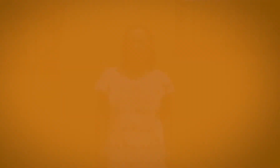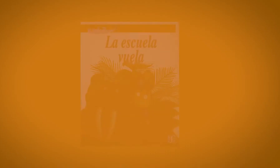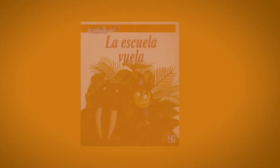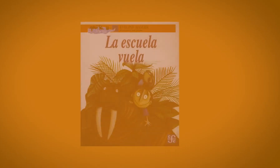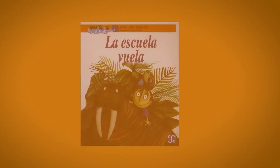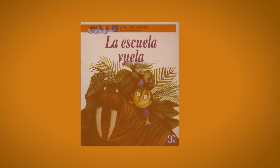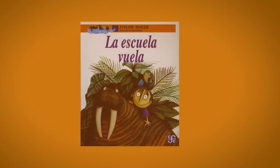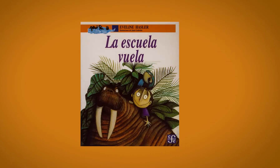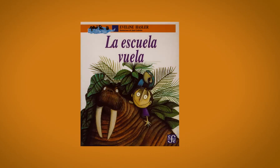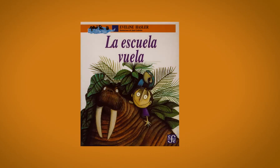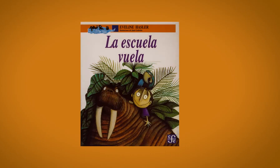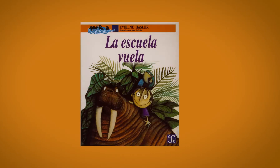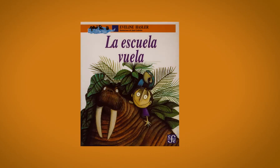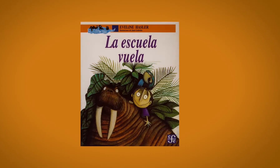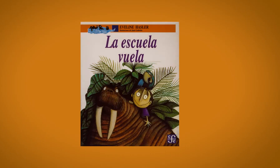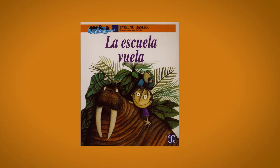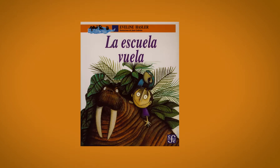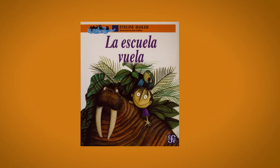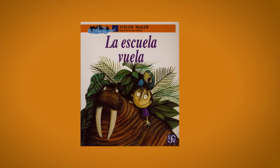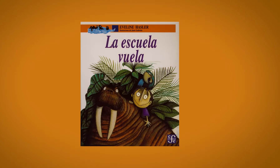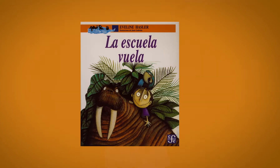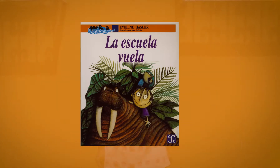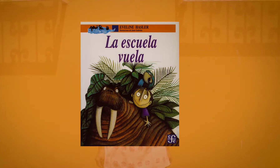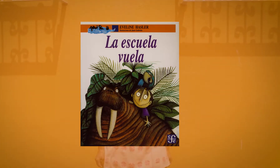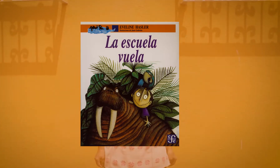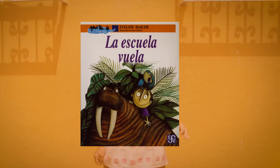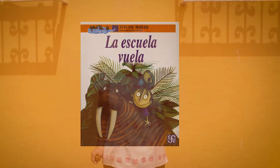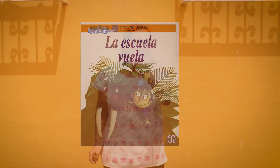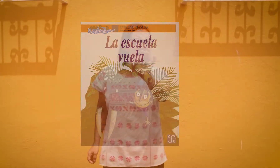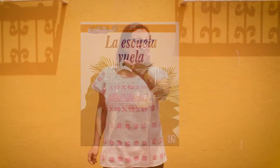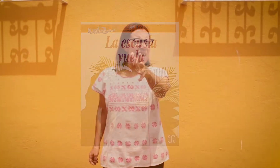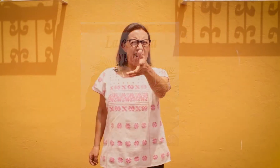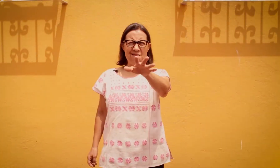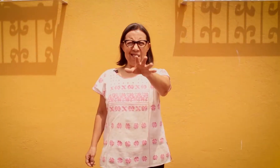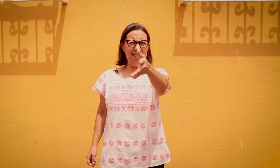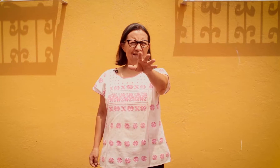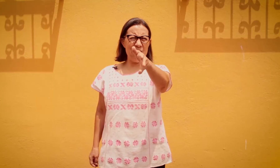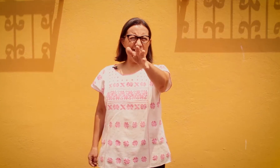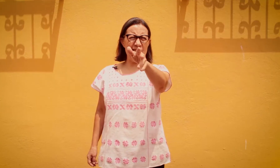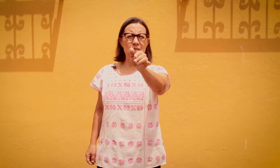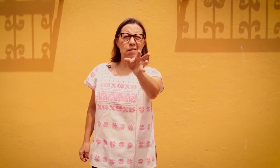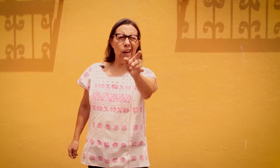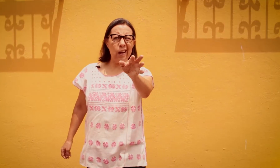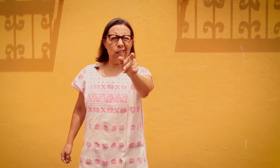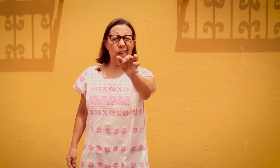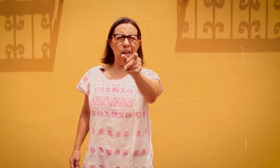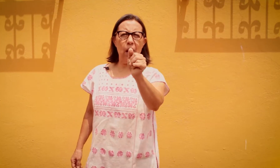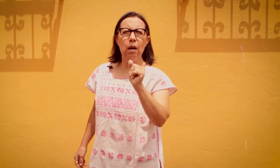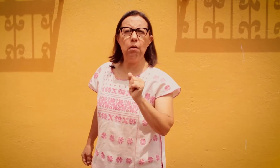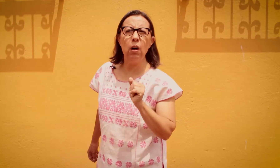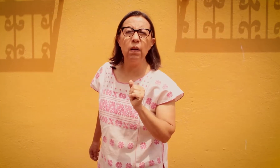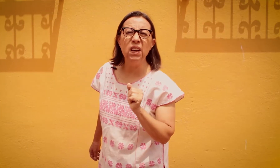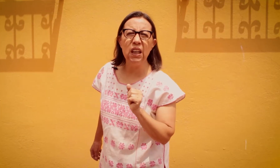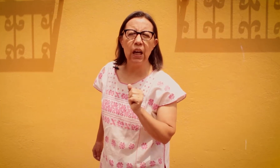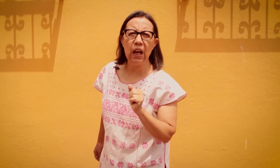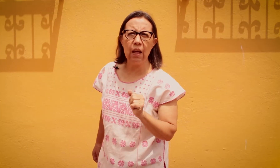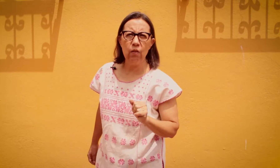La escuela vuela de Evelyn Hassler. Andy era un niño con un carácter algo abinagrado.